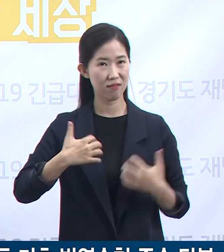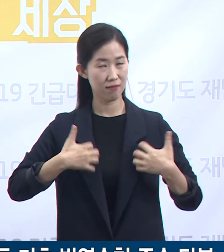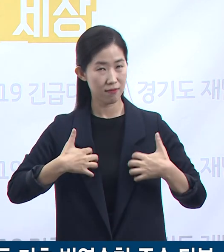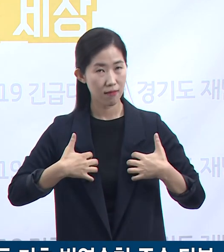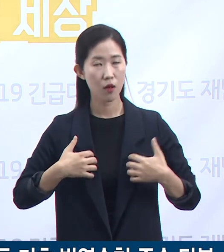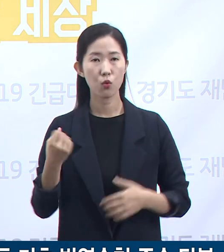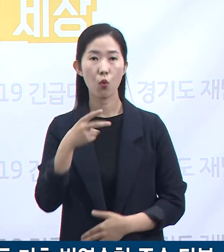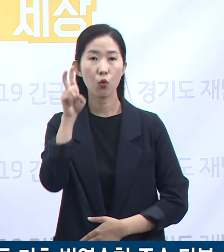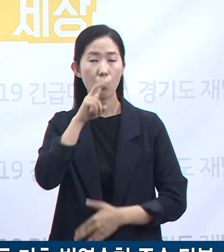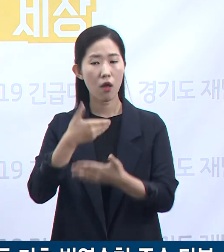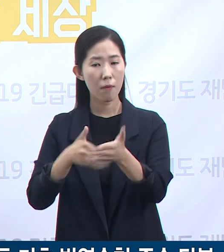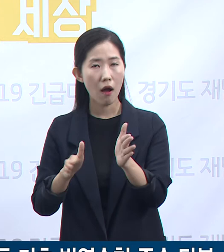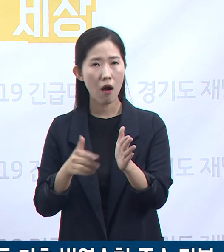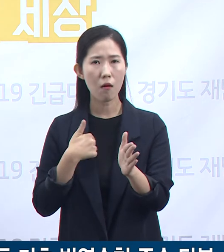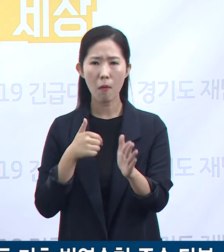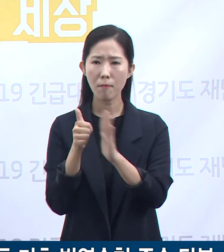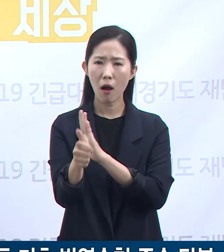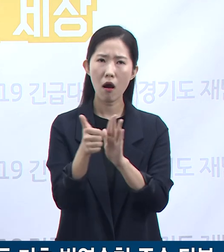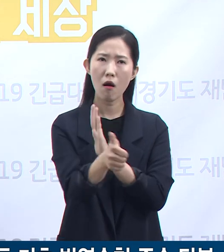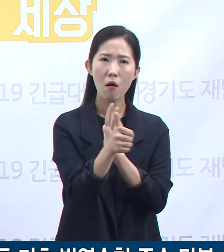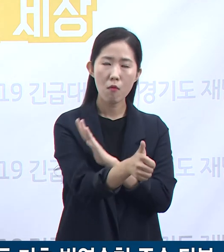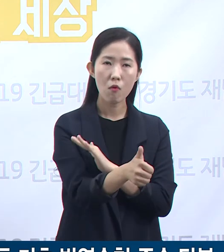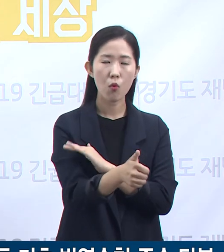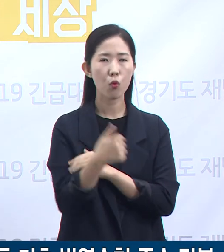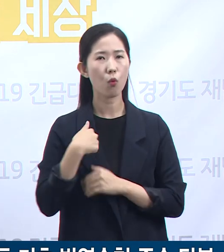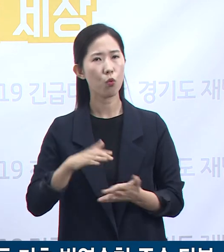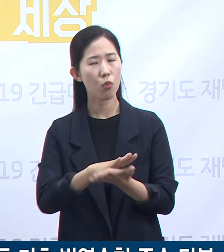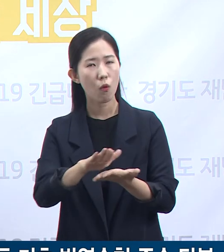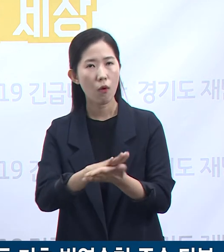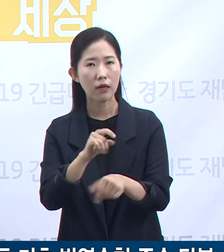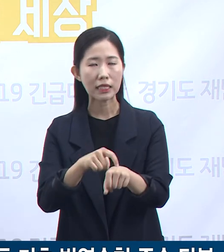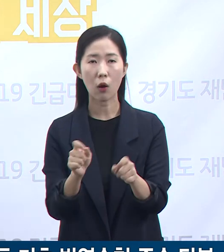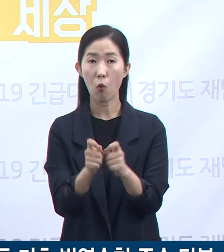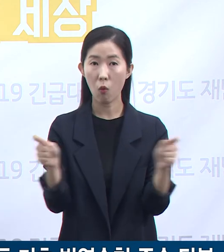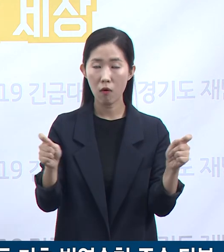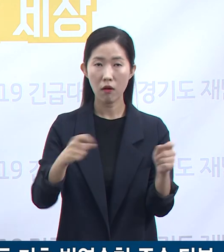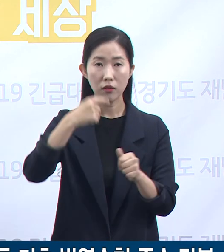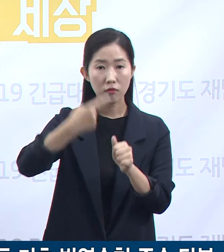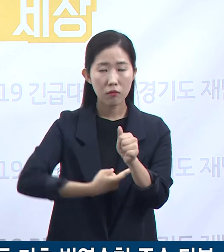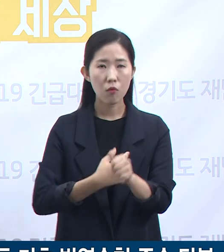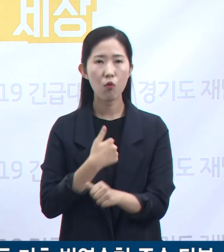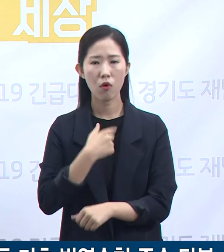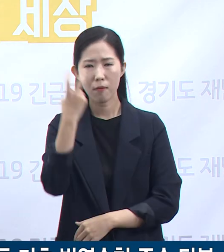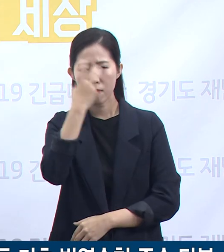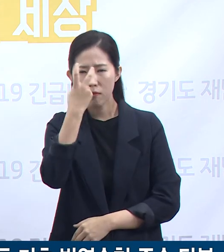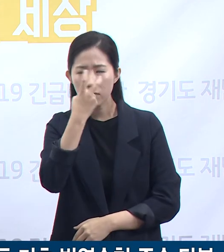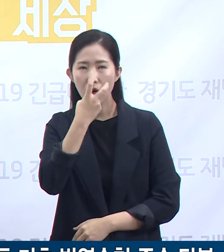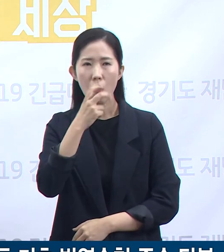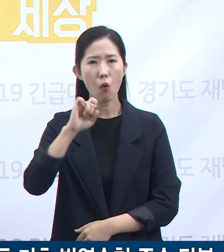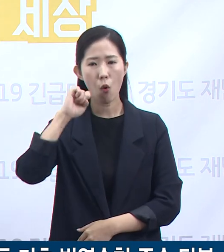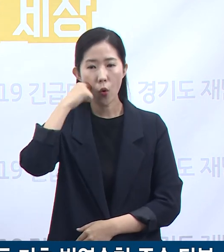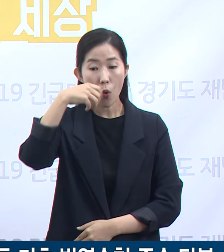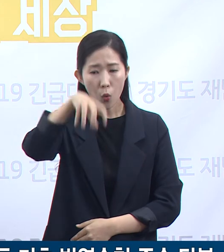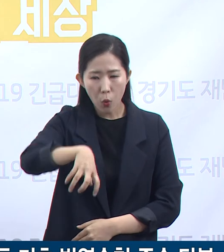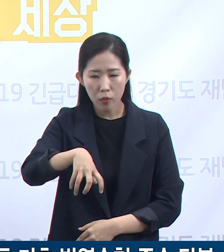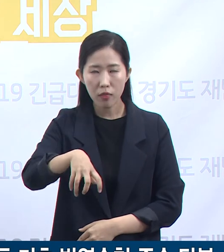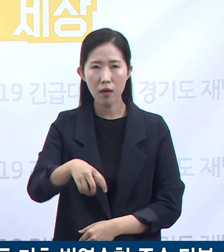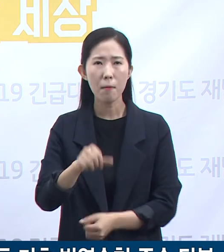다중이용시설 이용 시간도 증가하여 방역 사각지대 발생이 우려됩니다. 이에